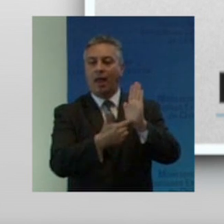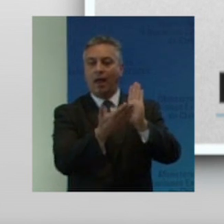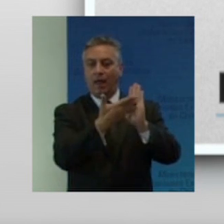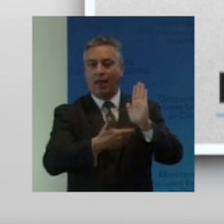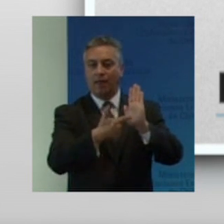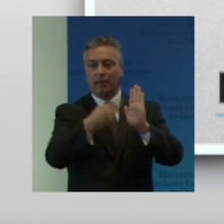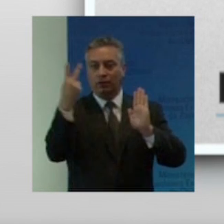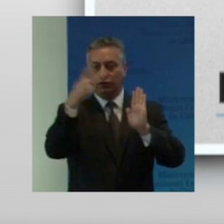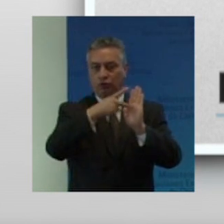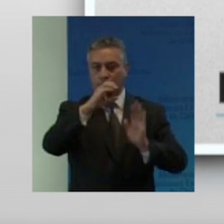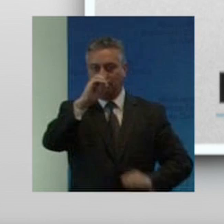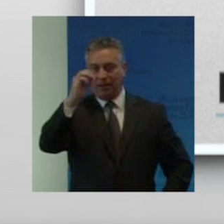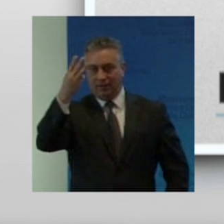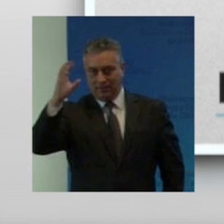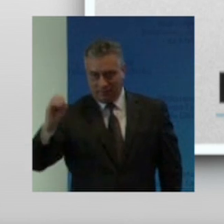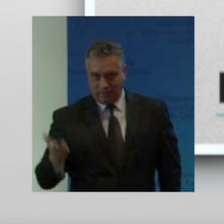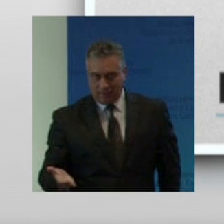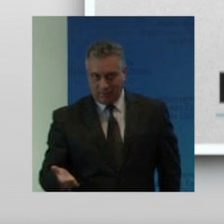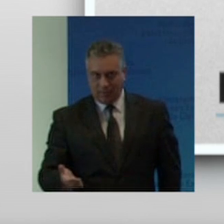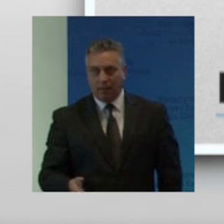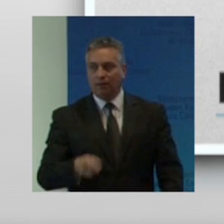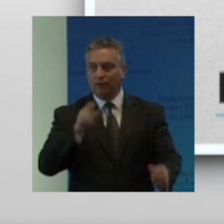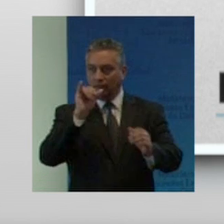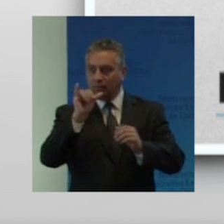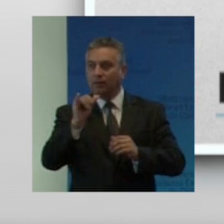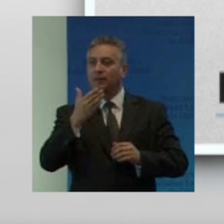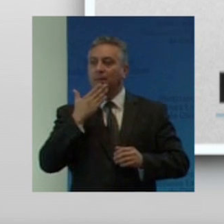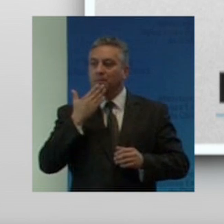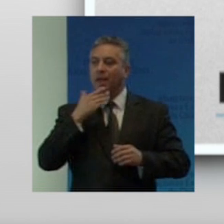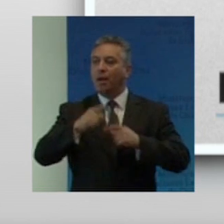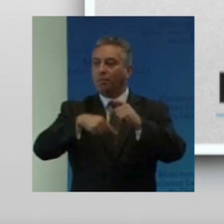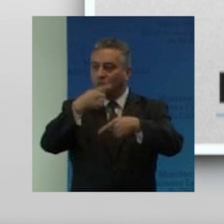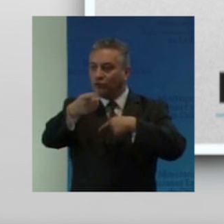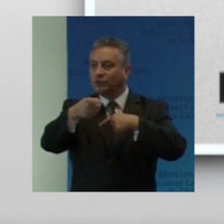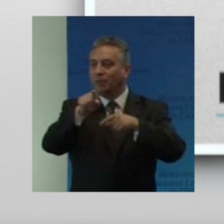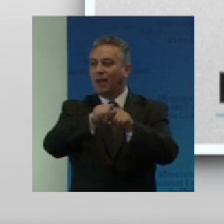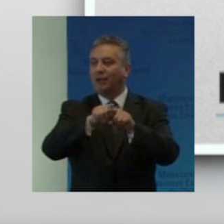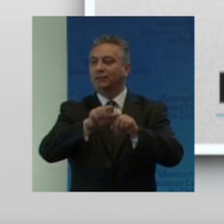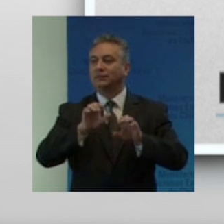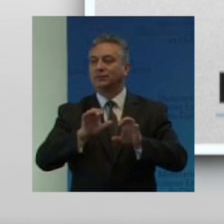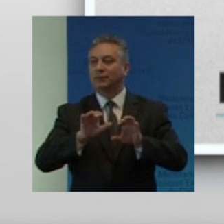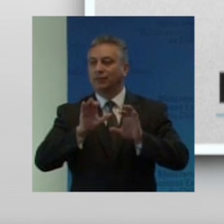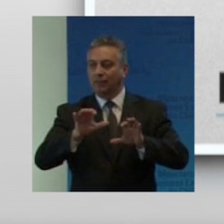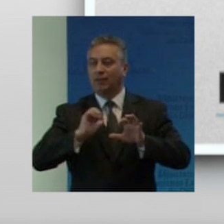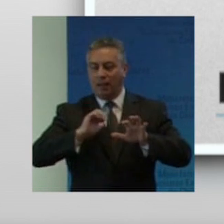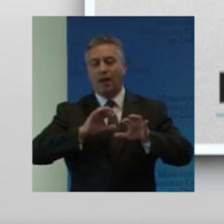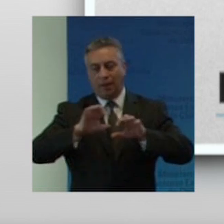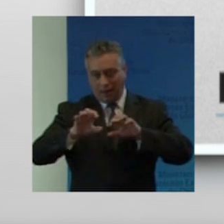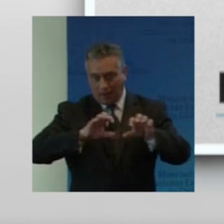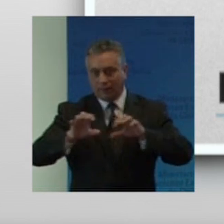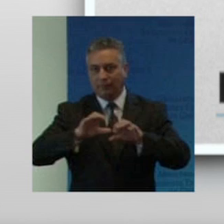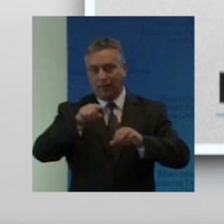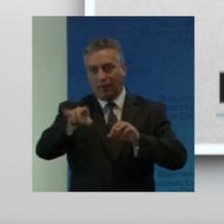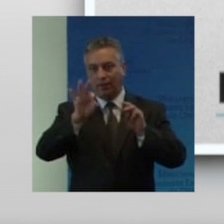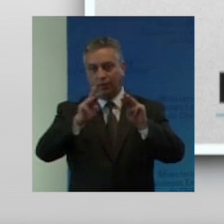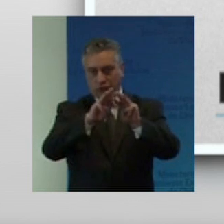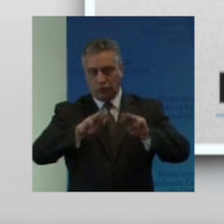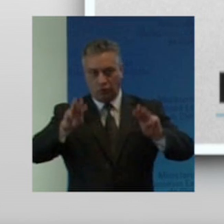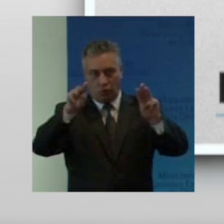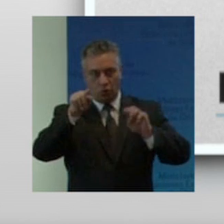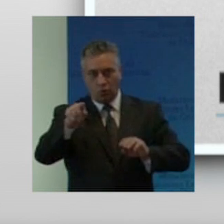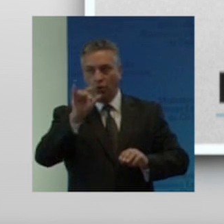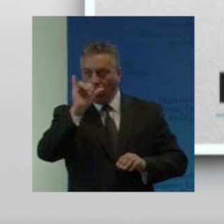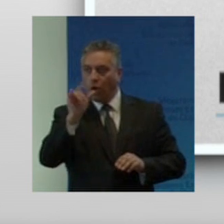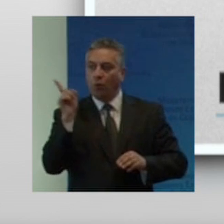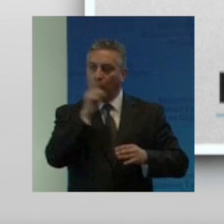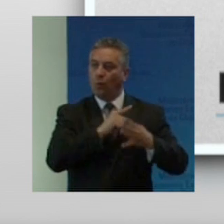entonces es actividades concretas que hacemos a las Naciones Unidas y